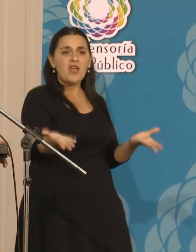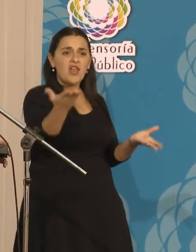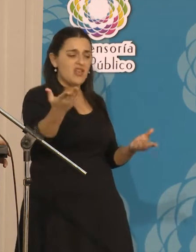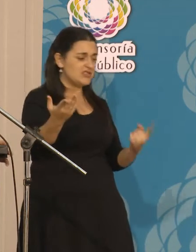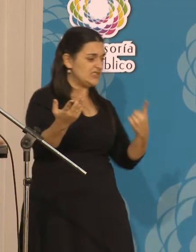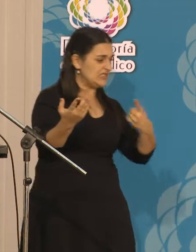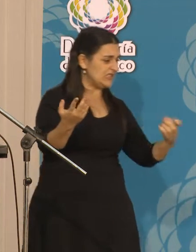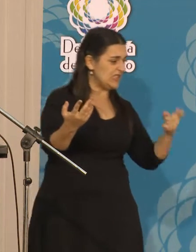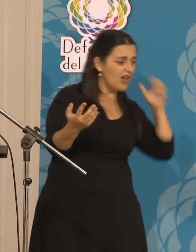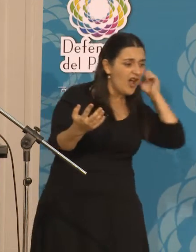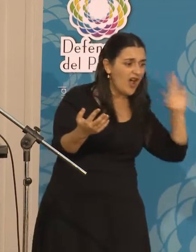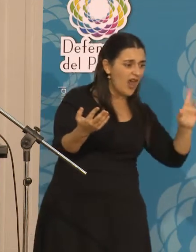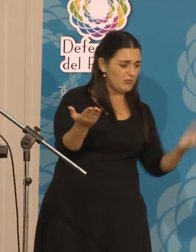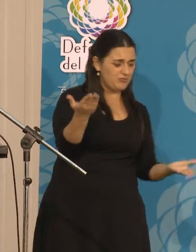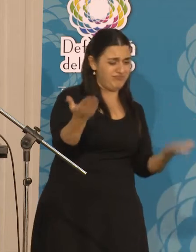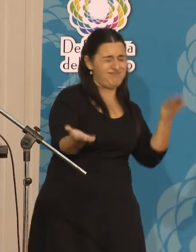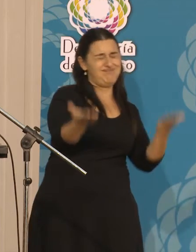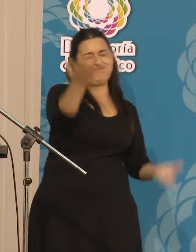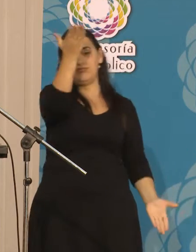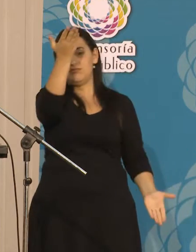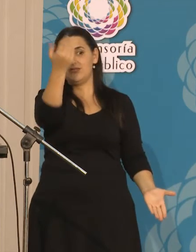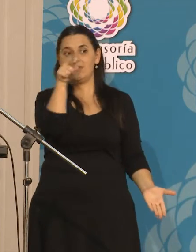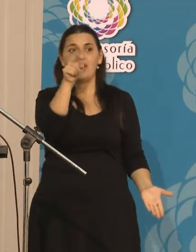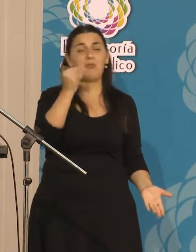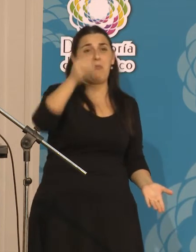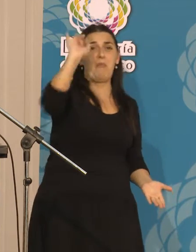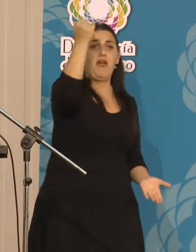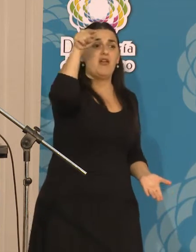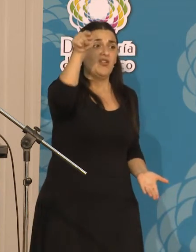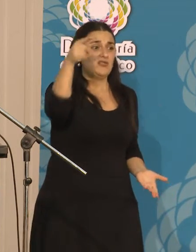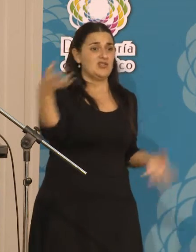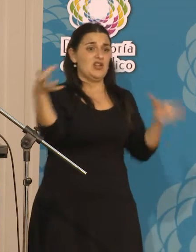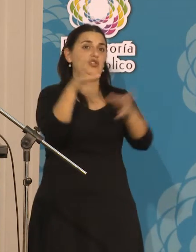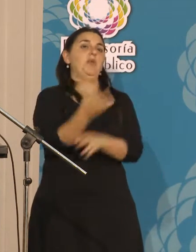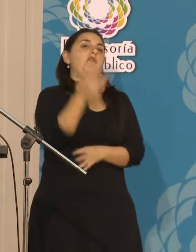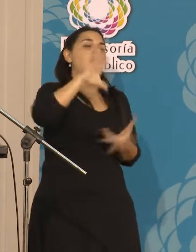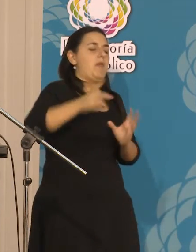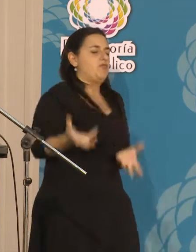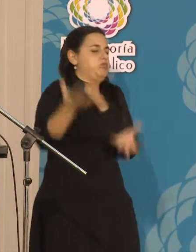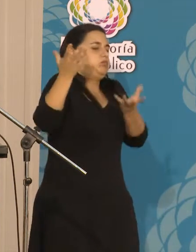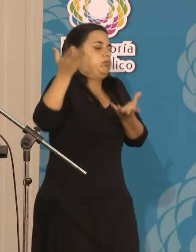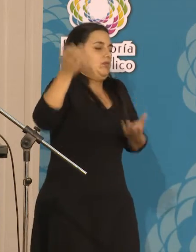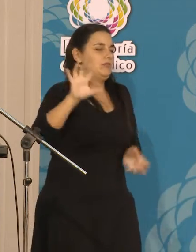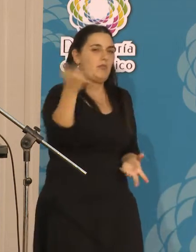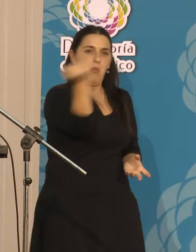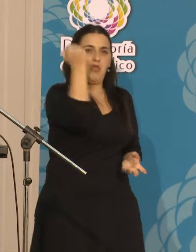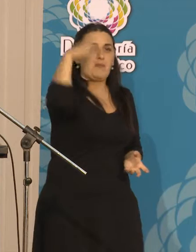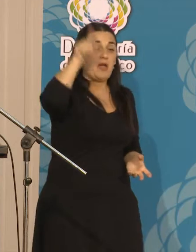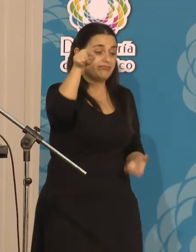Pero los otros, los grupos concentrados, nos tiran 4 kilos, 10 kilos, y es muy, muy mucho para